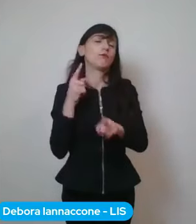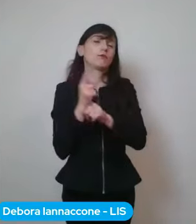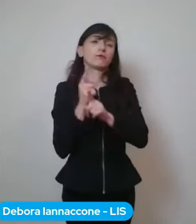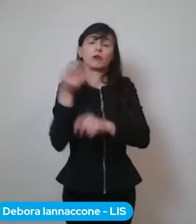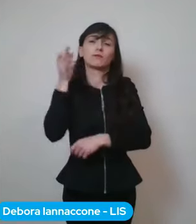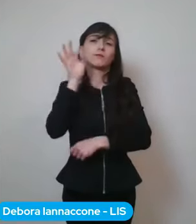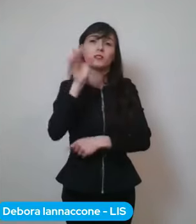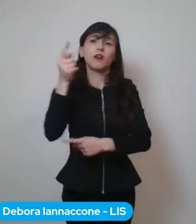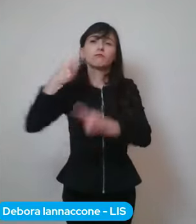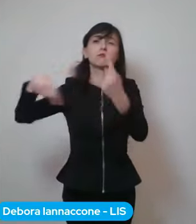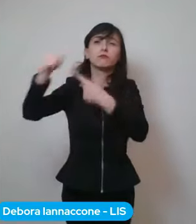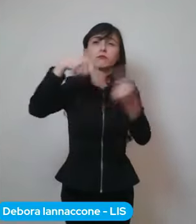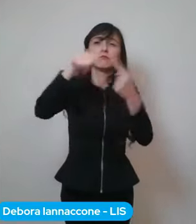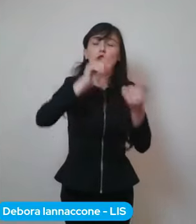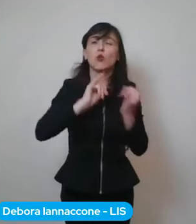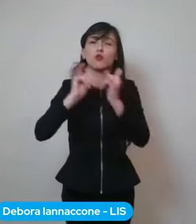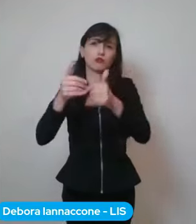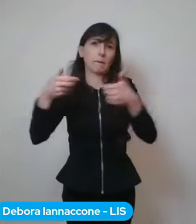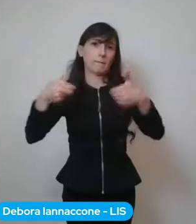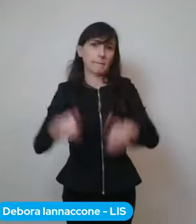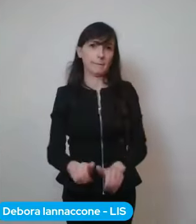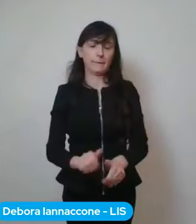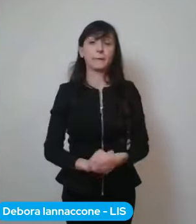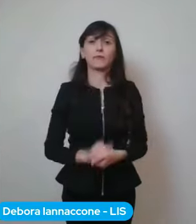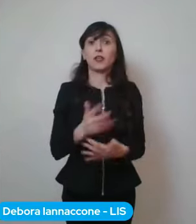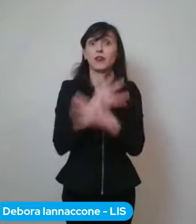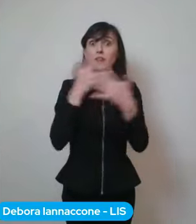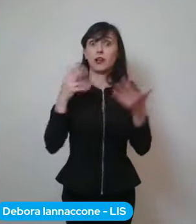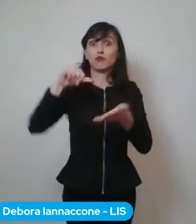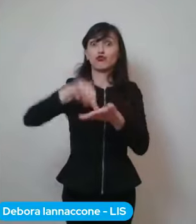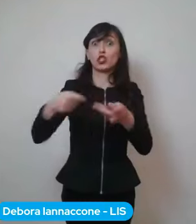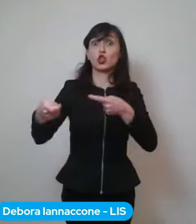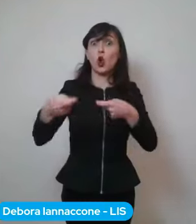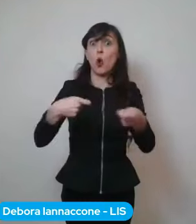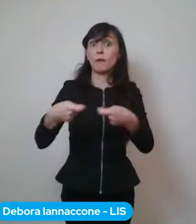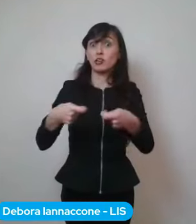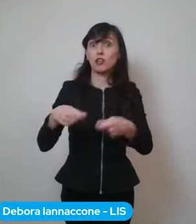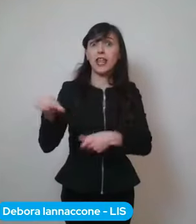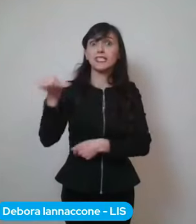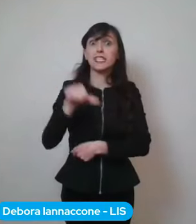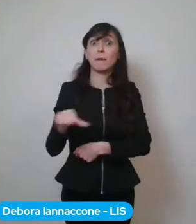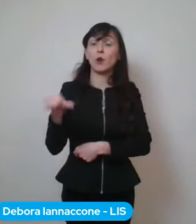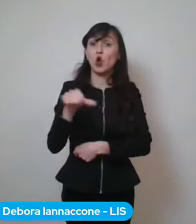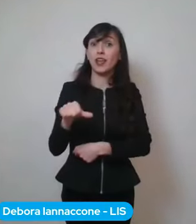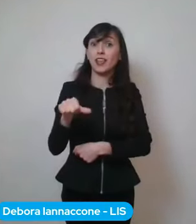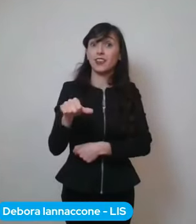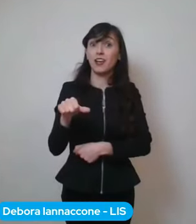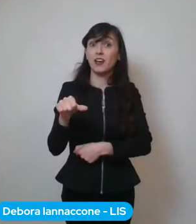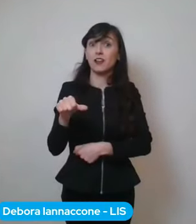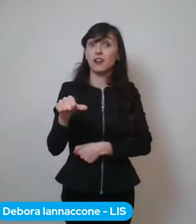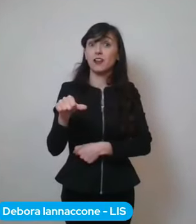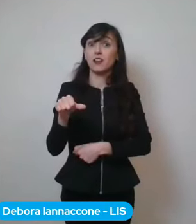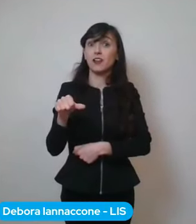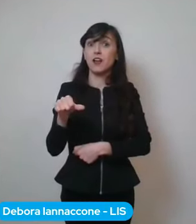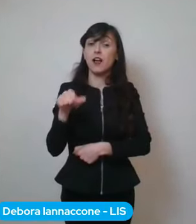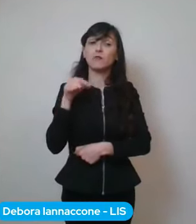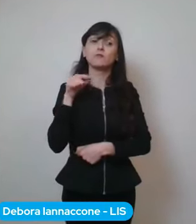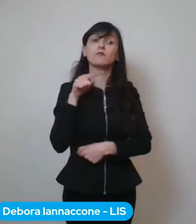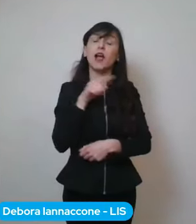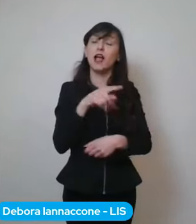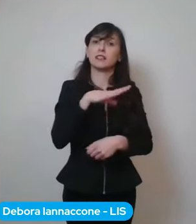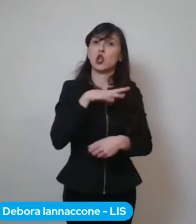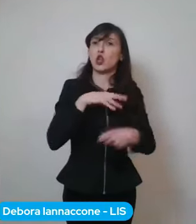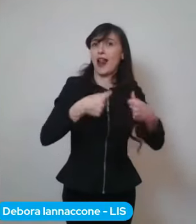eh se il il centro commerciale di Sermoneta è vicino a a dove risiede la